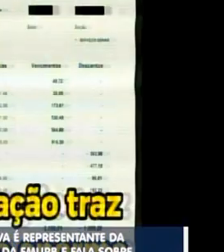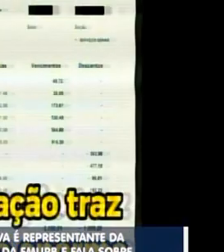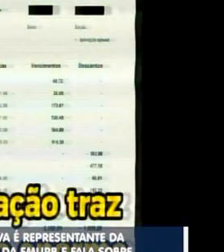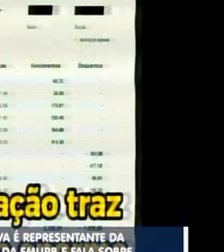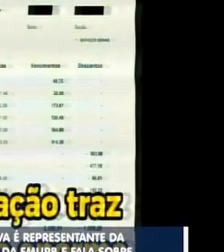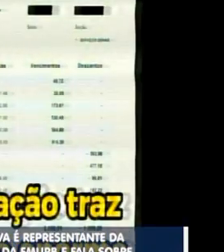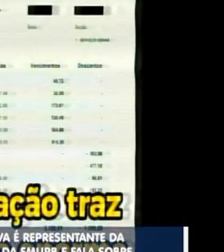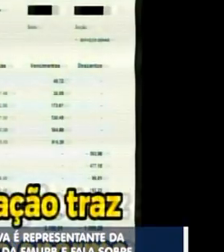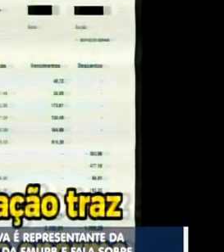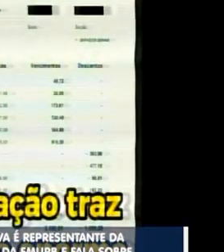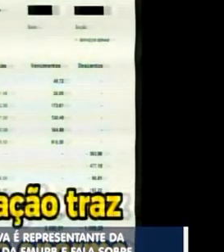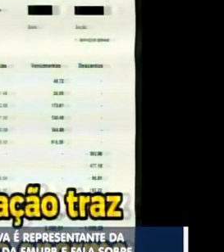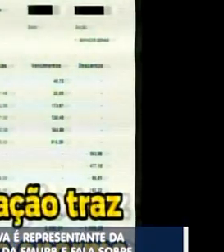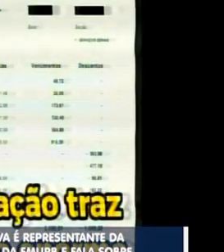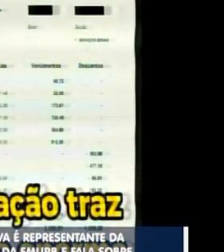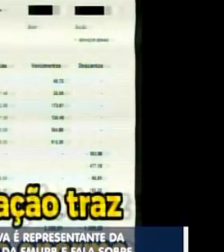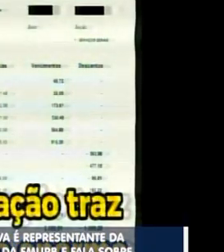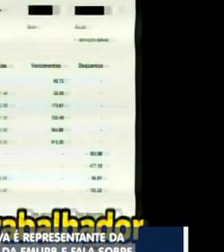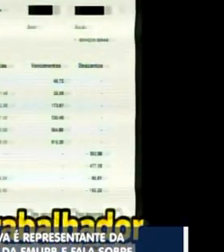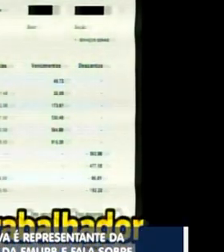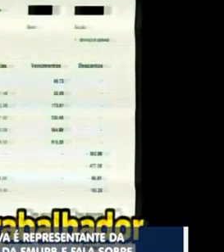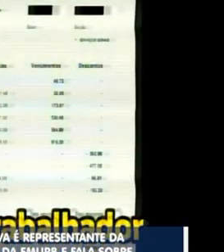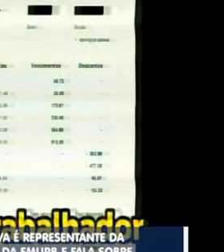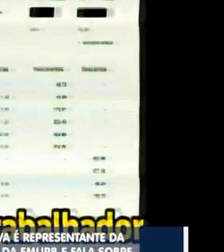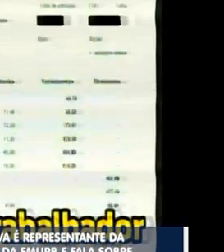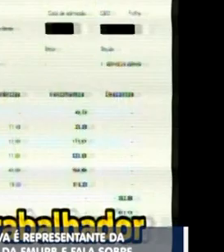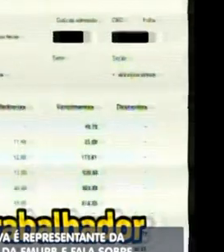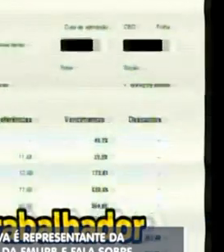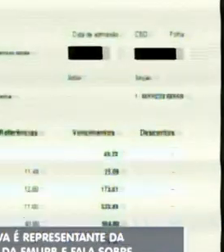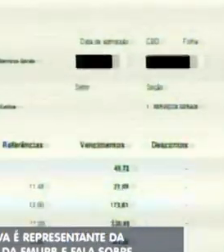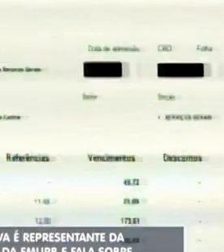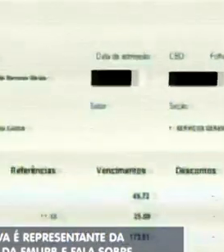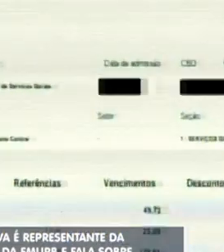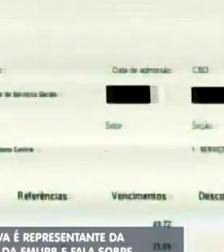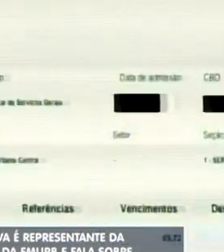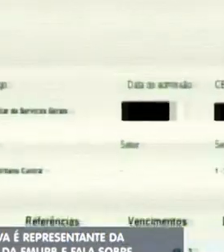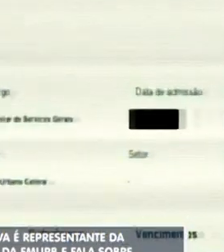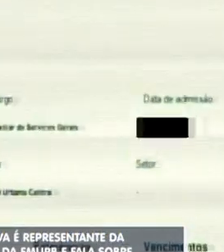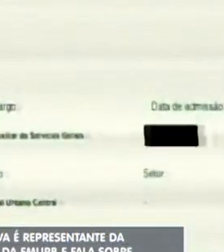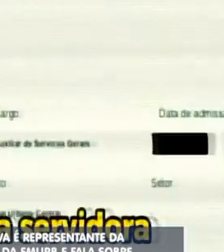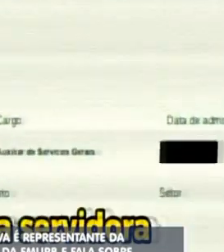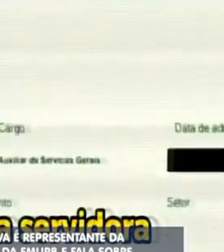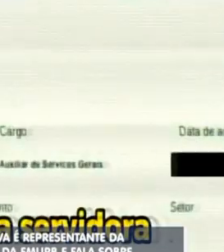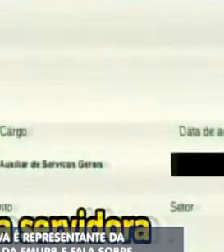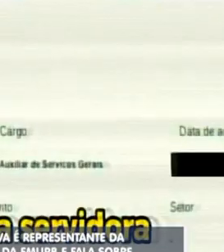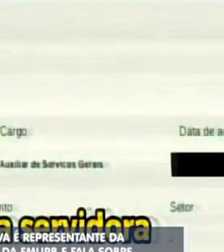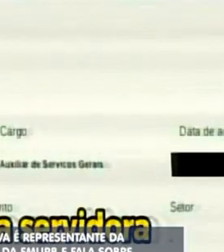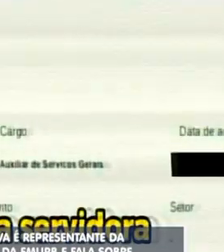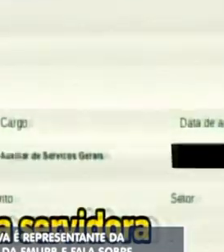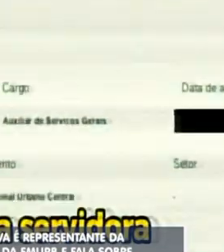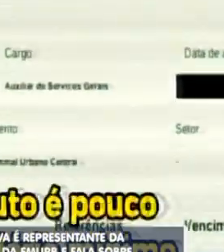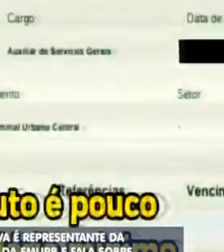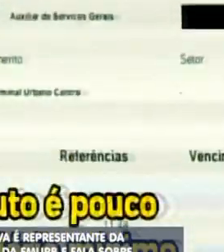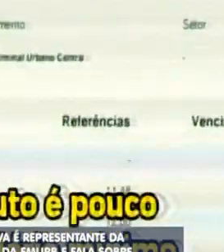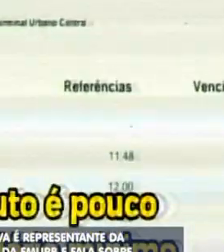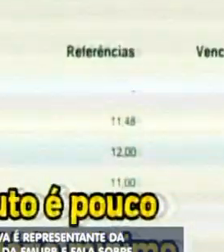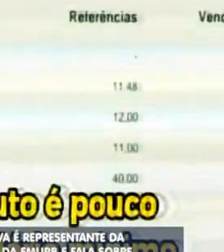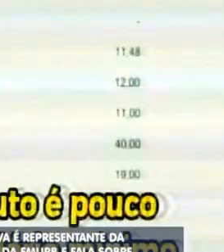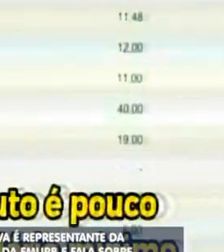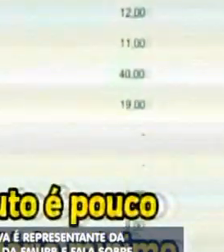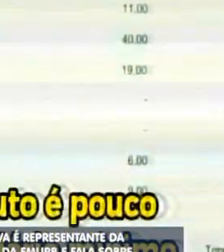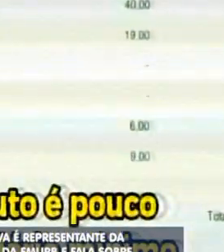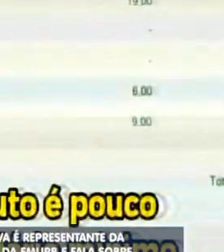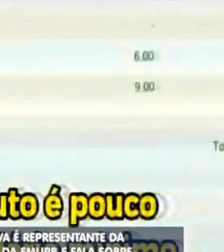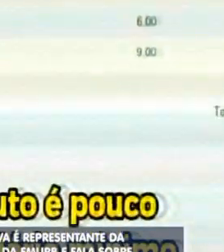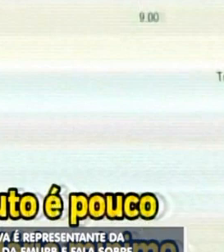Tal implantação traz um impacto enorme na vida do trabalhador. No caso dessa servidora, seu salário